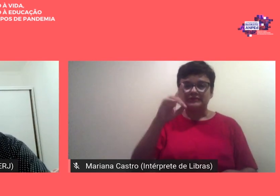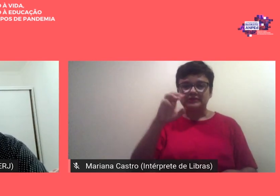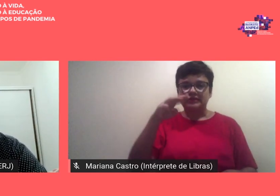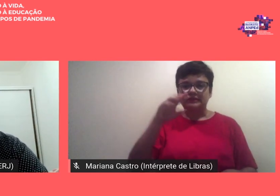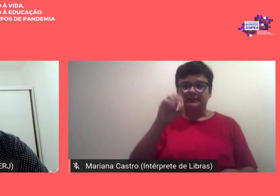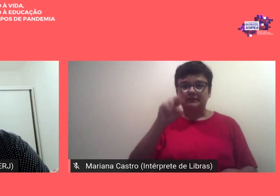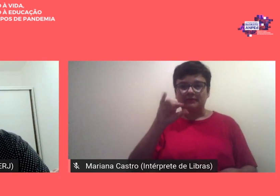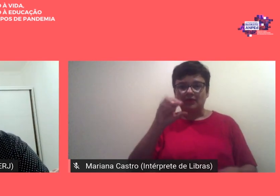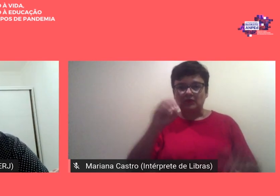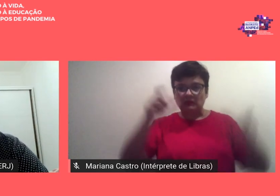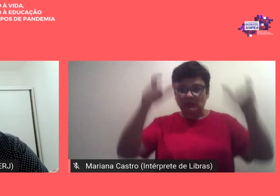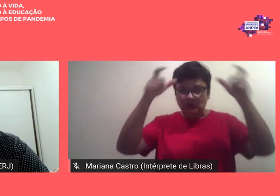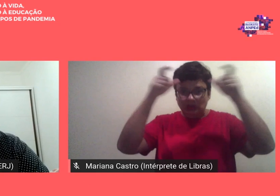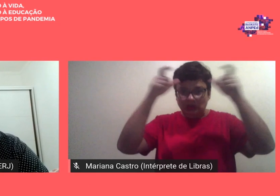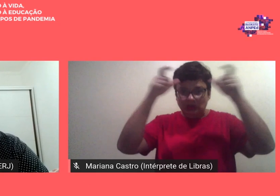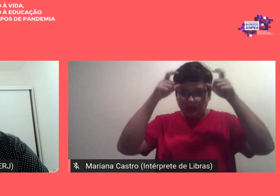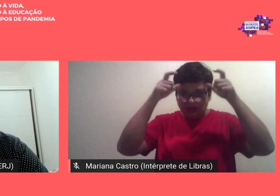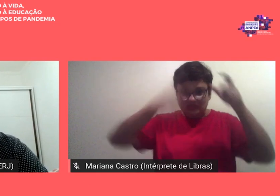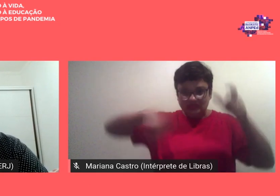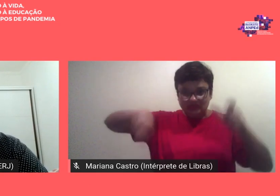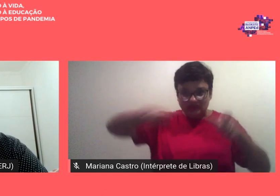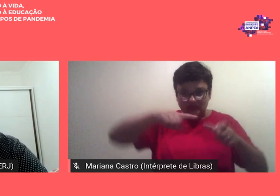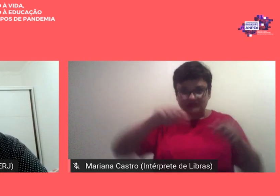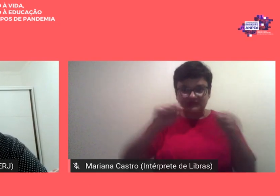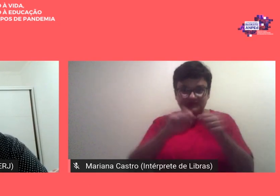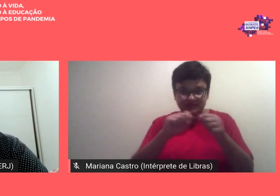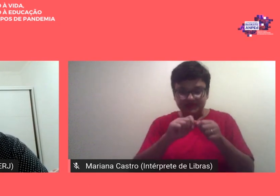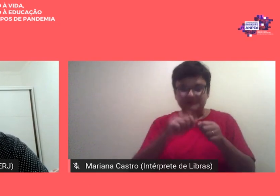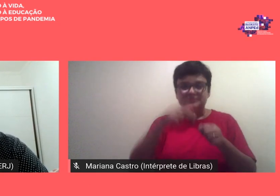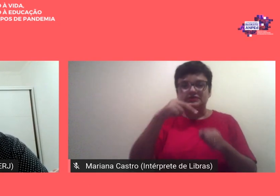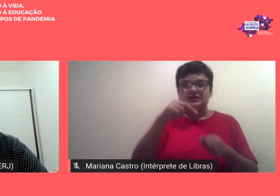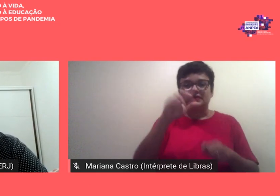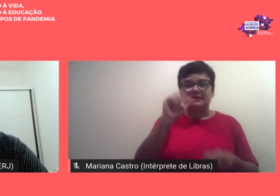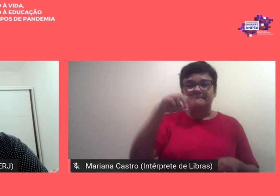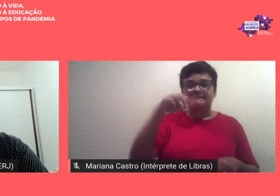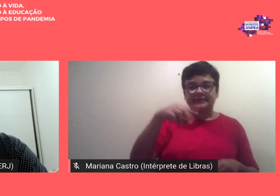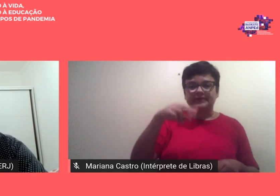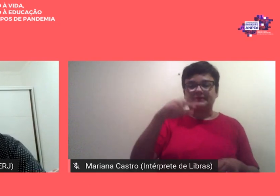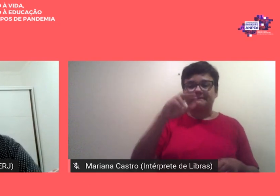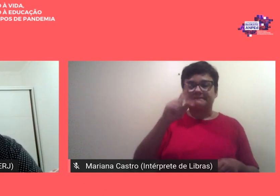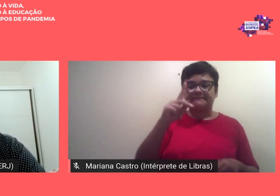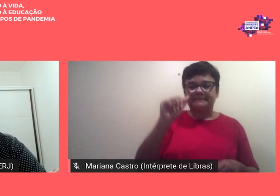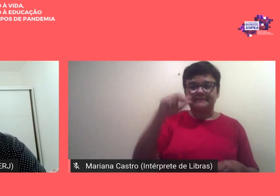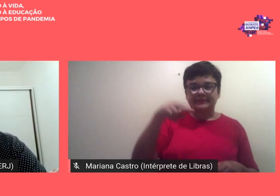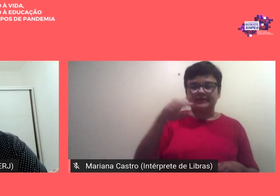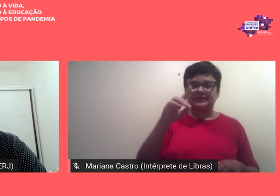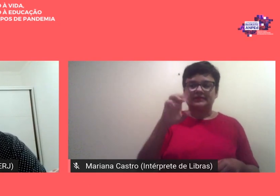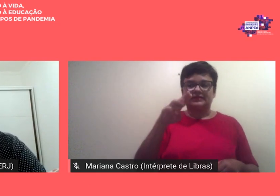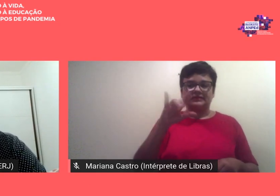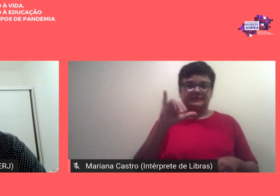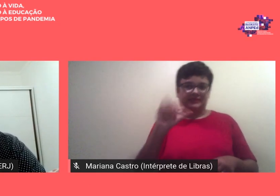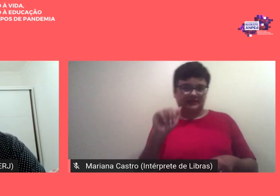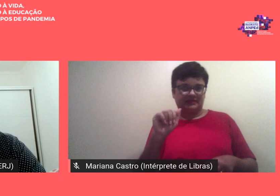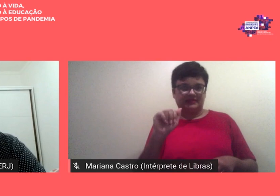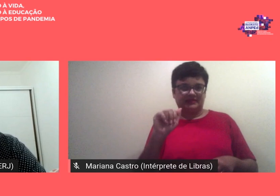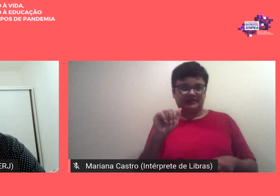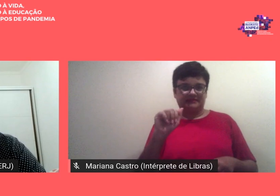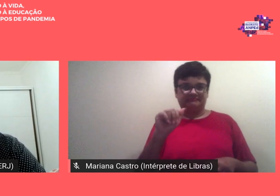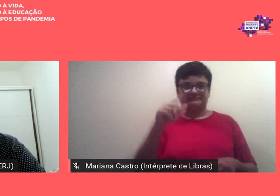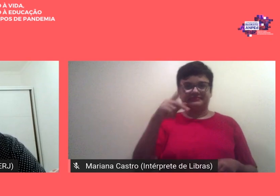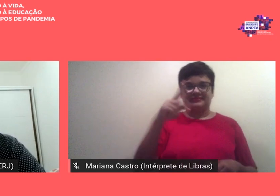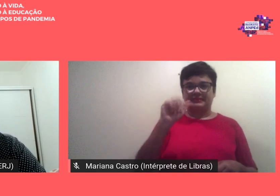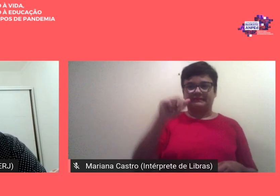pandemonia essa palavra pandemonium foi cunhada em